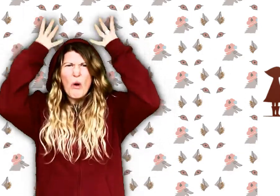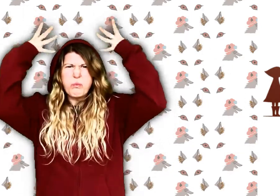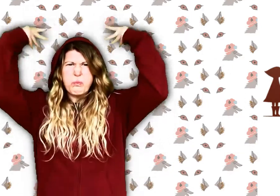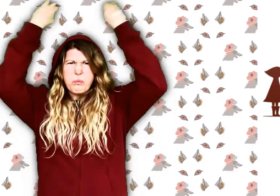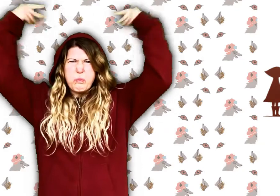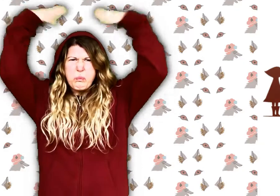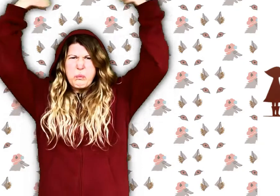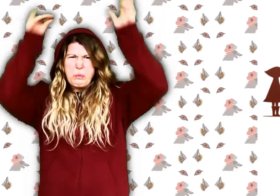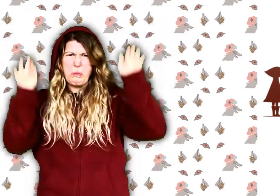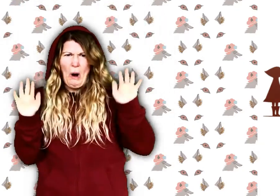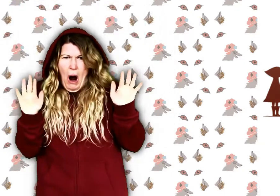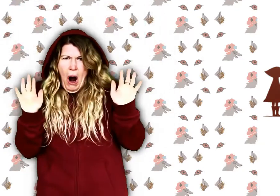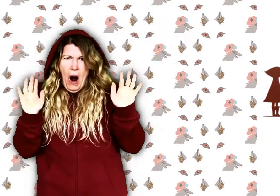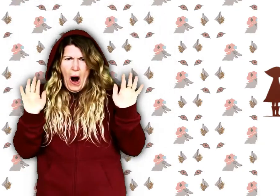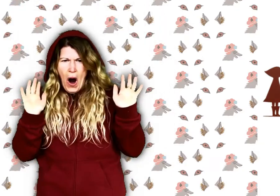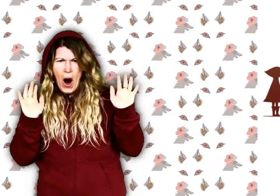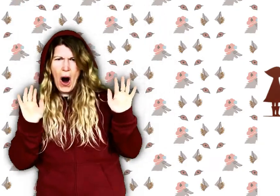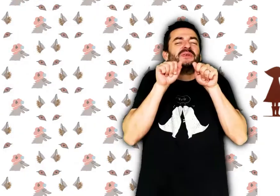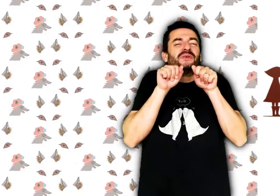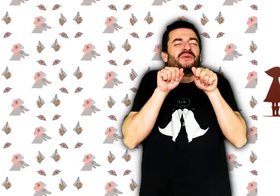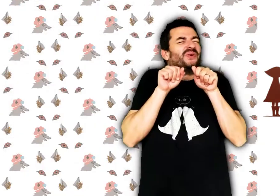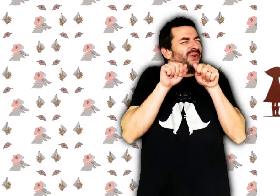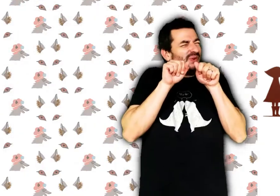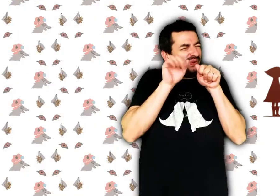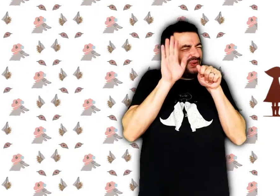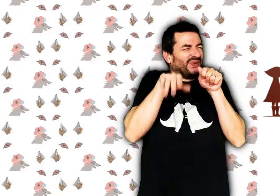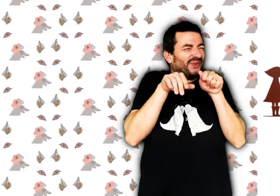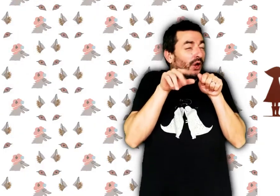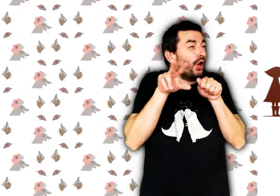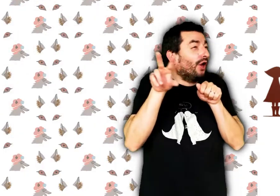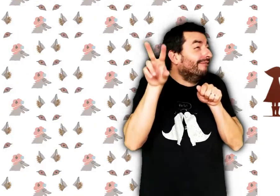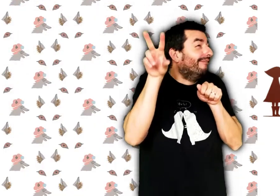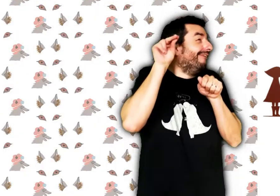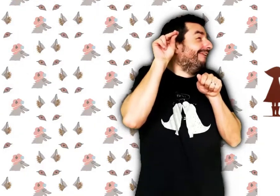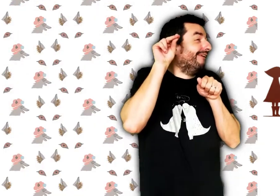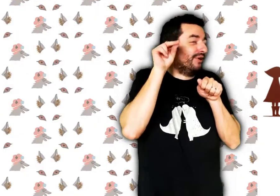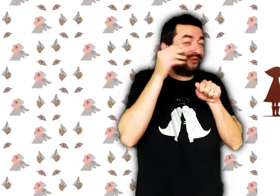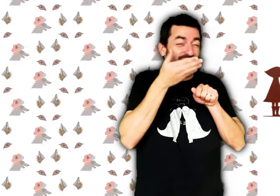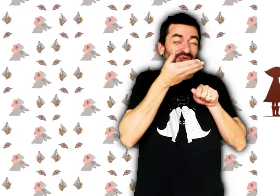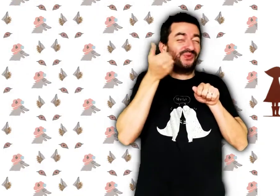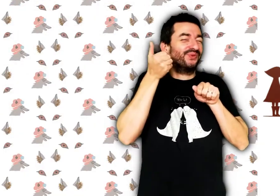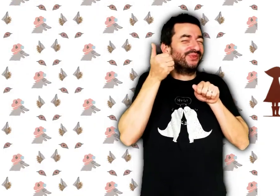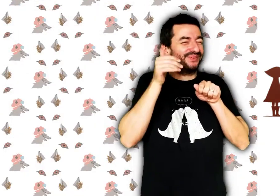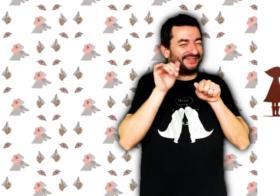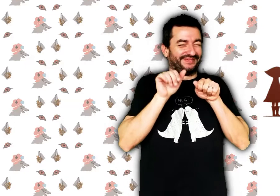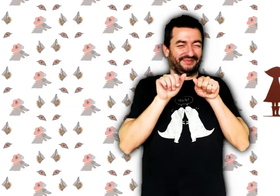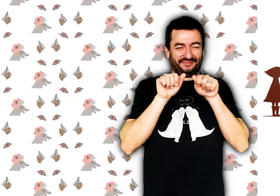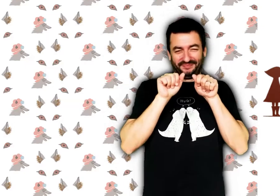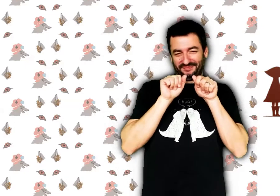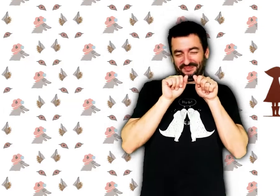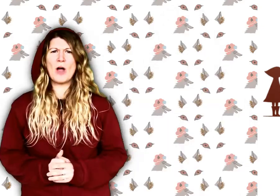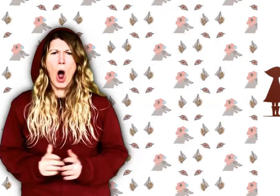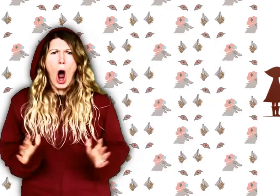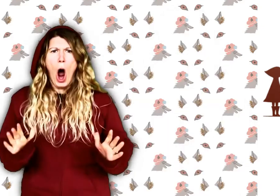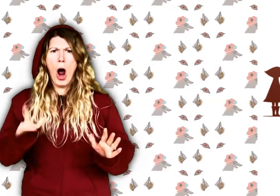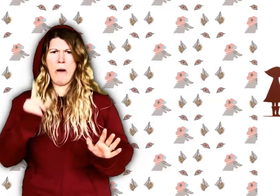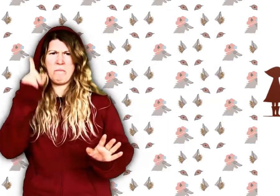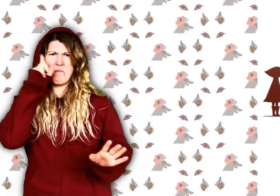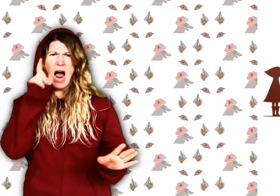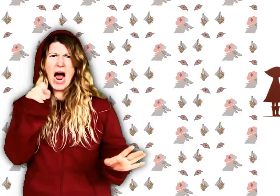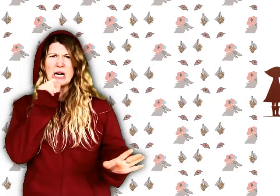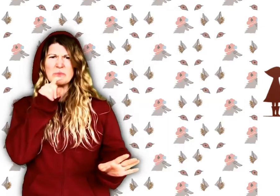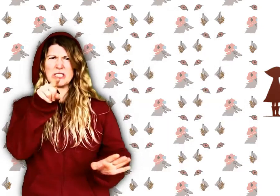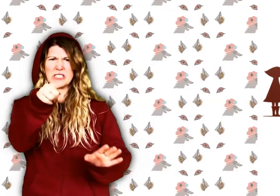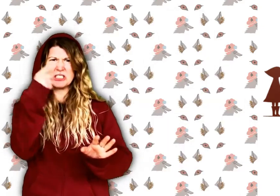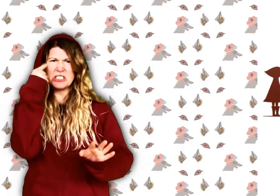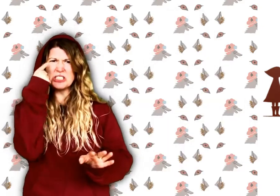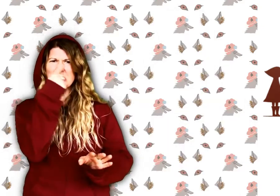oreilles poilues ! C'est pour mieux t'entendre, mon enfant. Oh